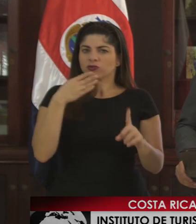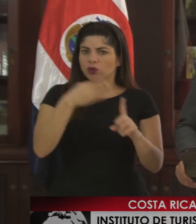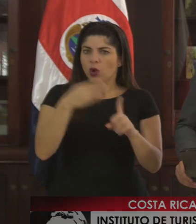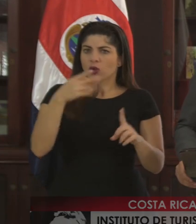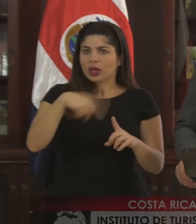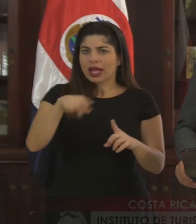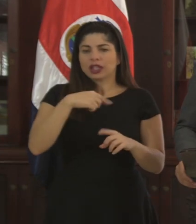¡Suscríbete! ¡Suscríbete! ¡Suscríbete!